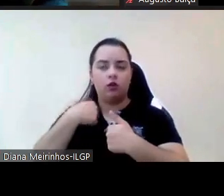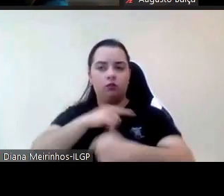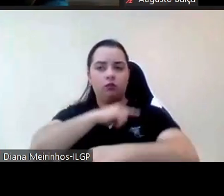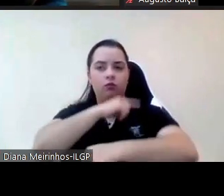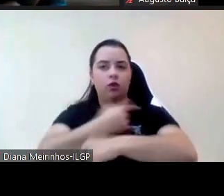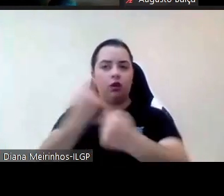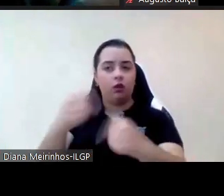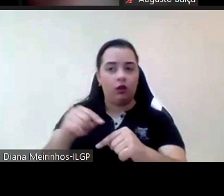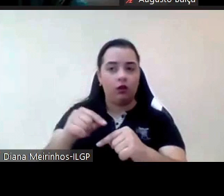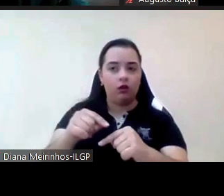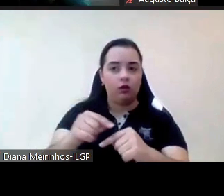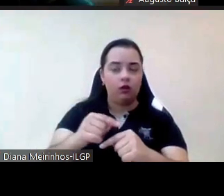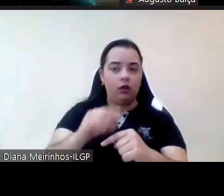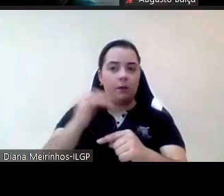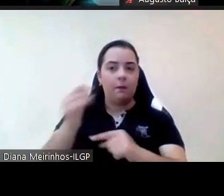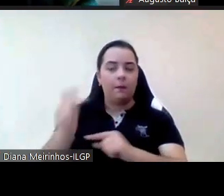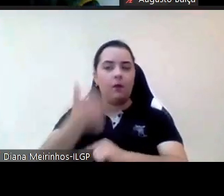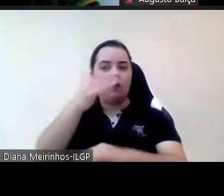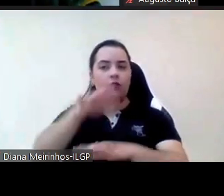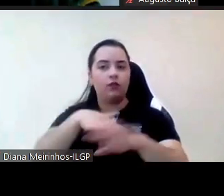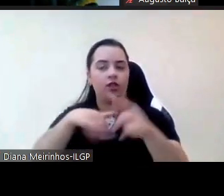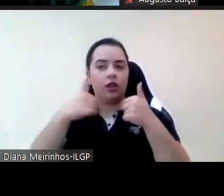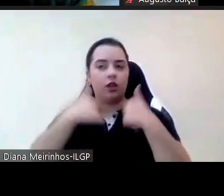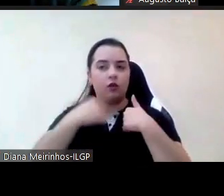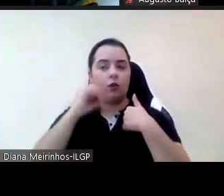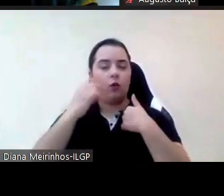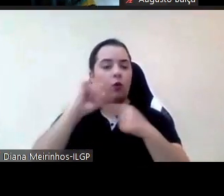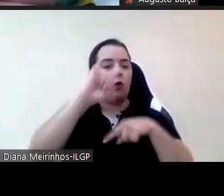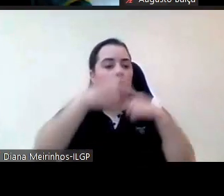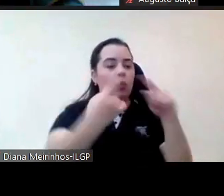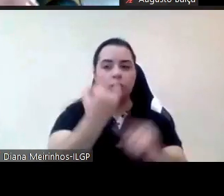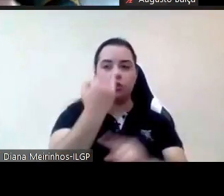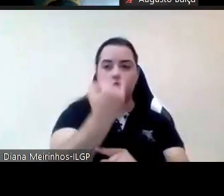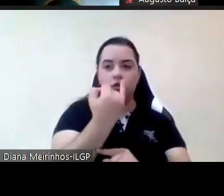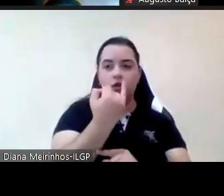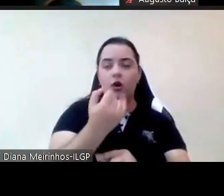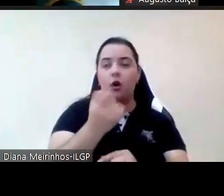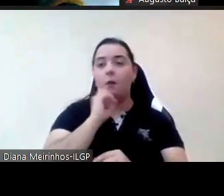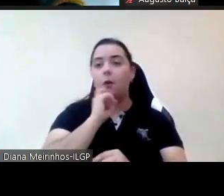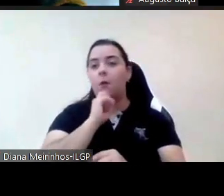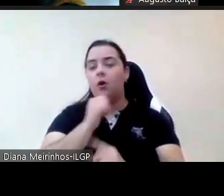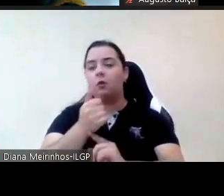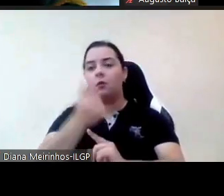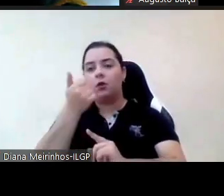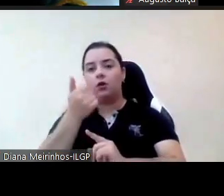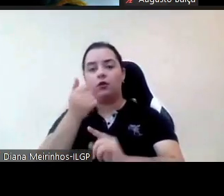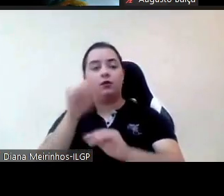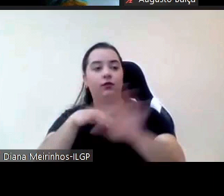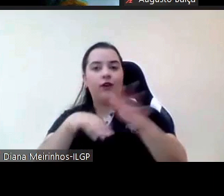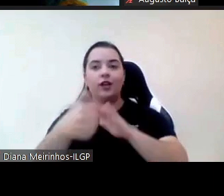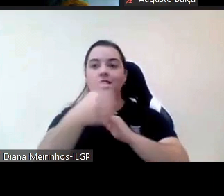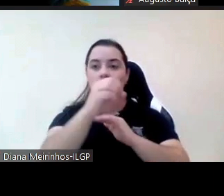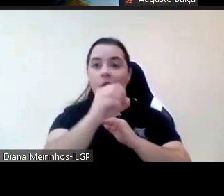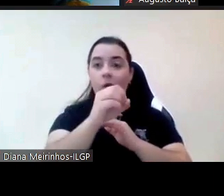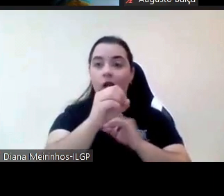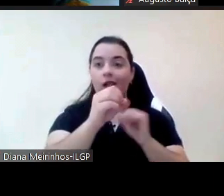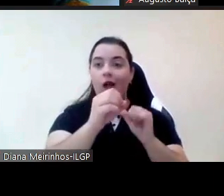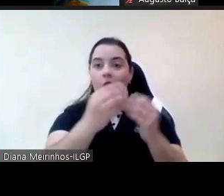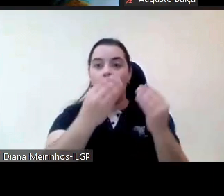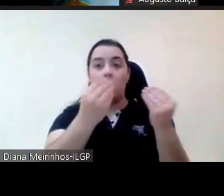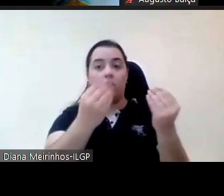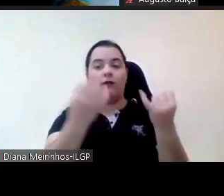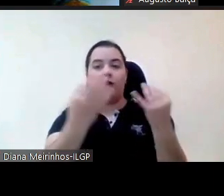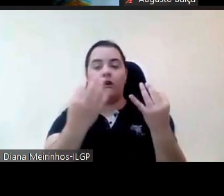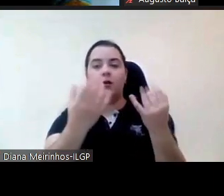de vista se calhar é importante fazer em vez de fazer 50 fazer 5 mas desde um